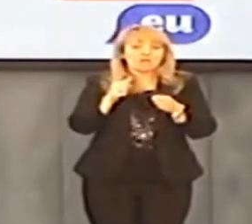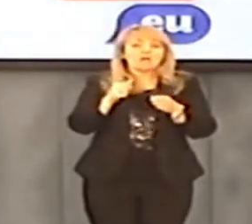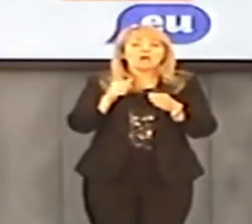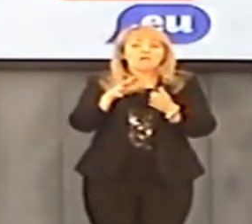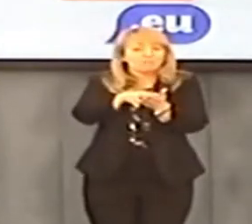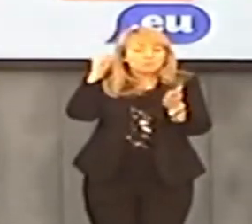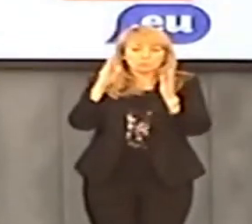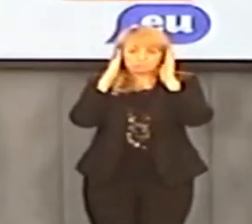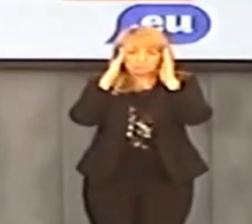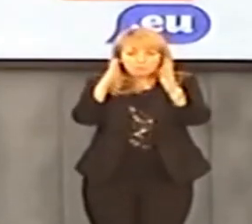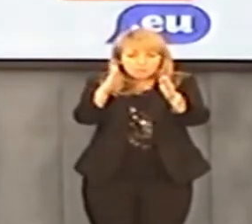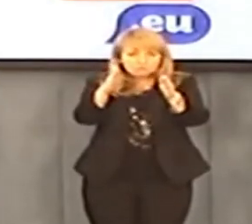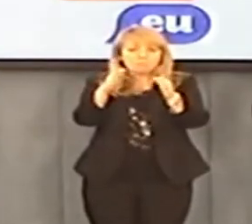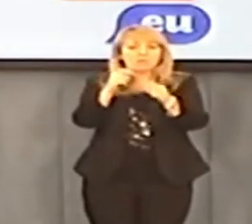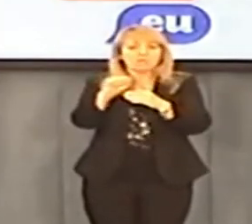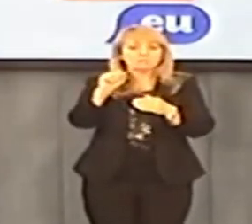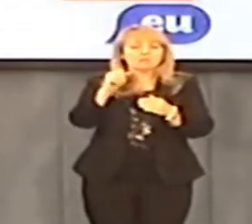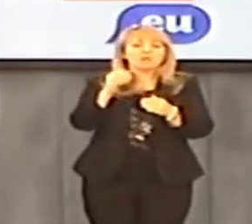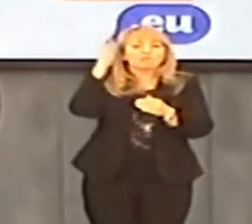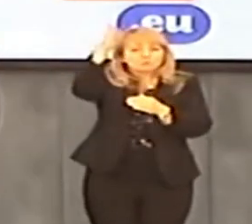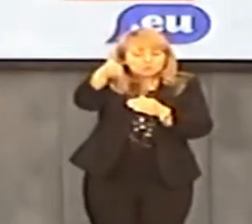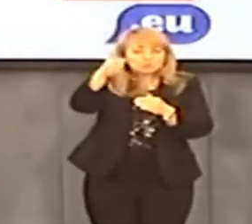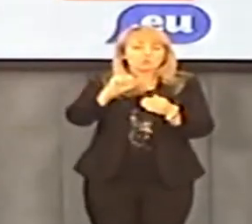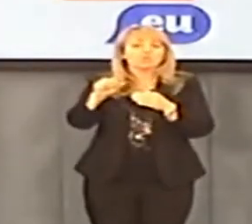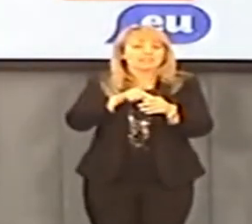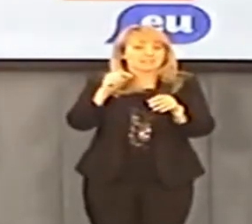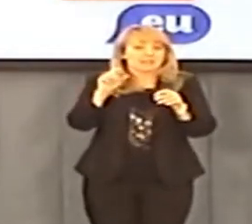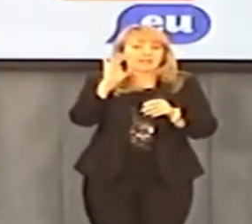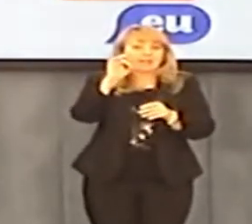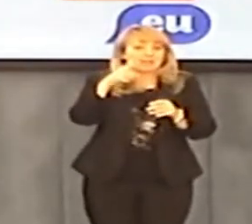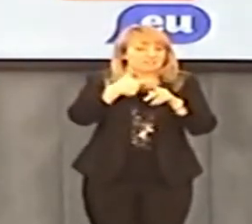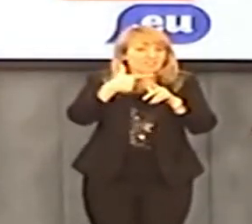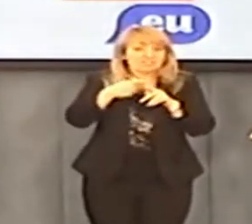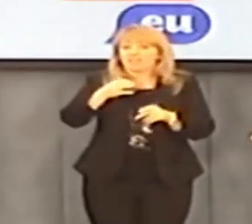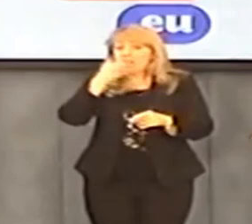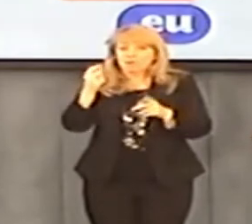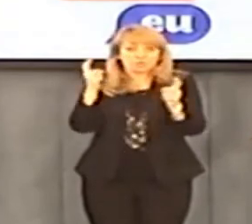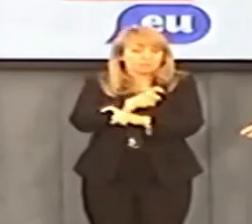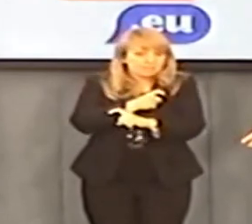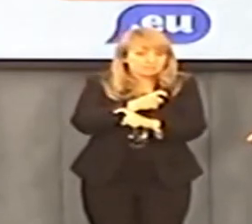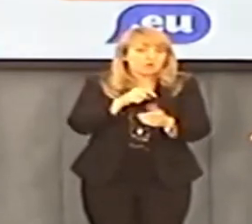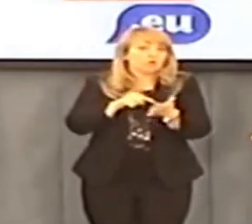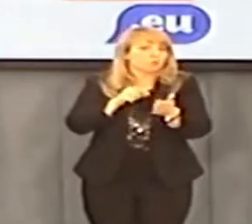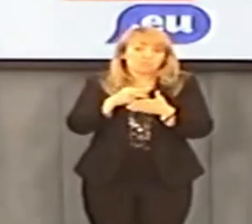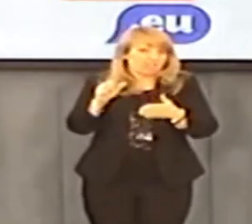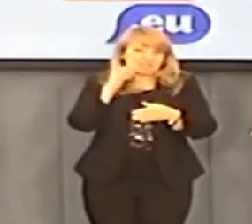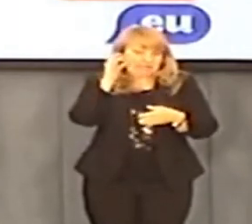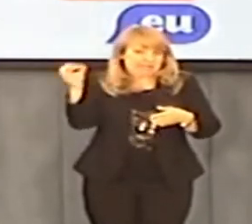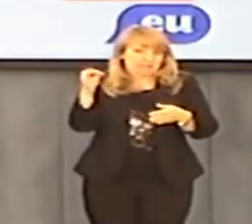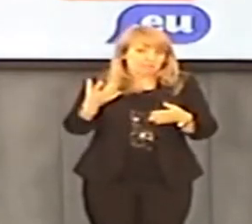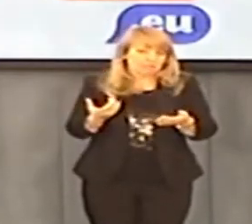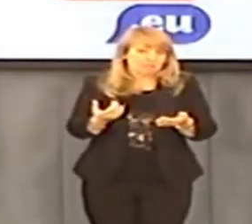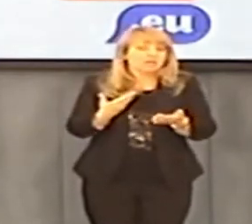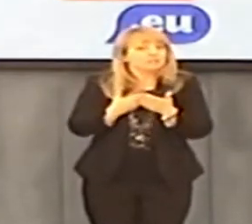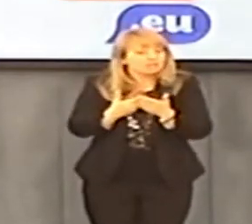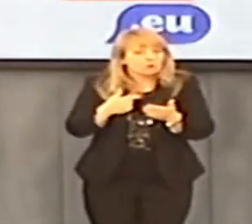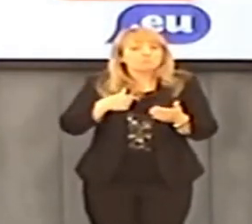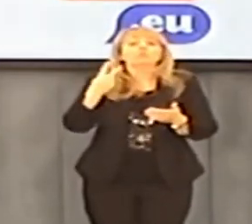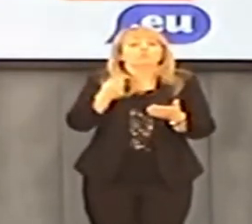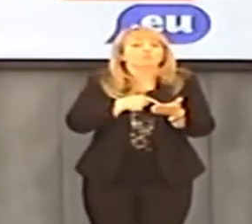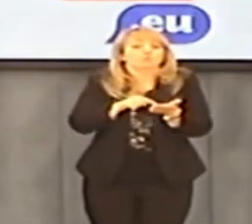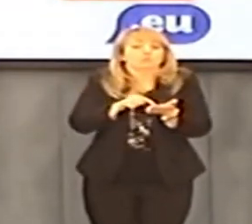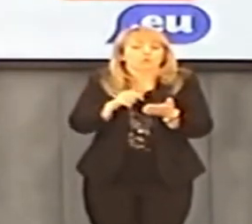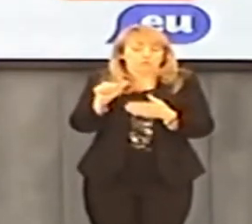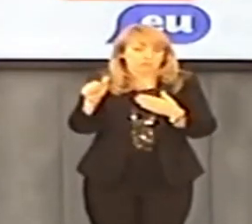mnożyć. Gdybym ja zobaczył, że za tym wszystkim stoją tego typu, że jest jakaś wizja Polski, jaka ta Polska ma być w 2020 roku, w tym G20.